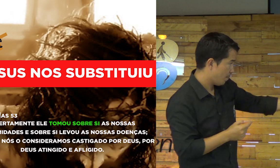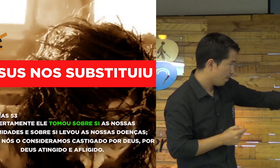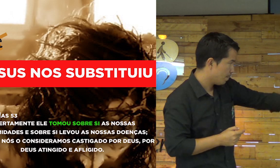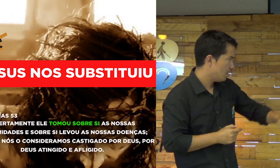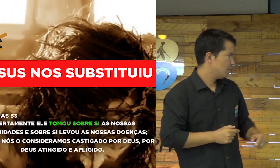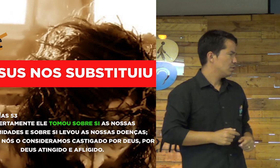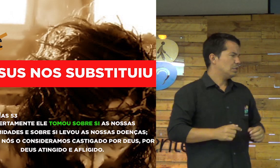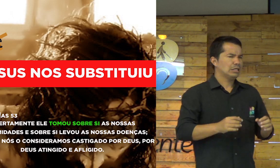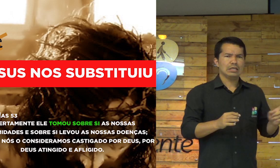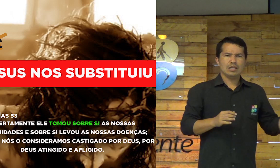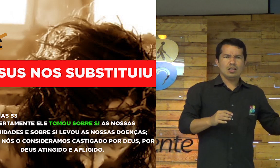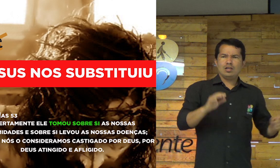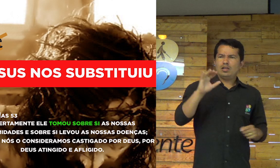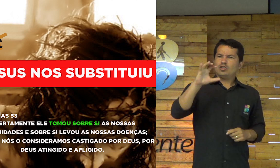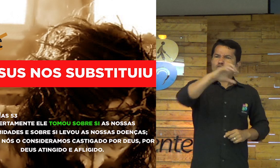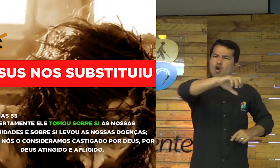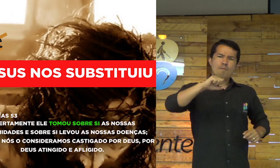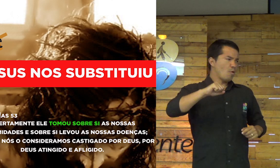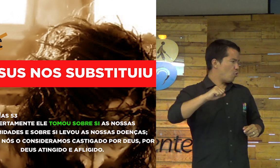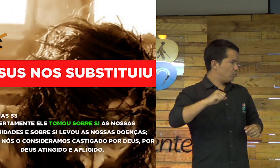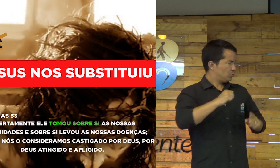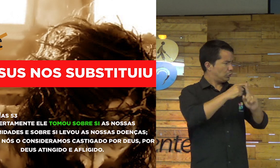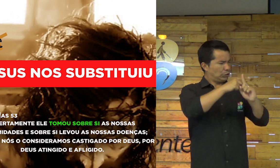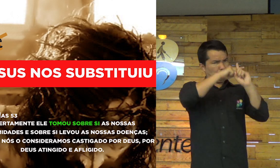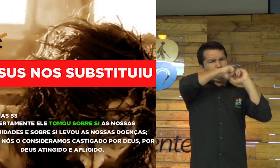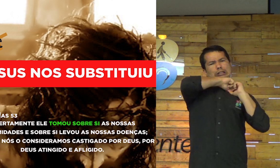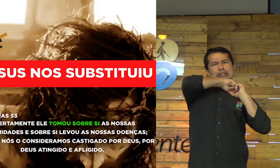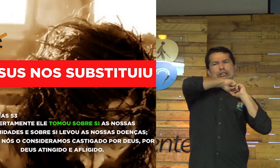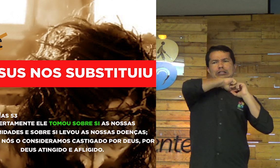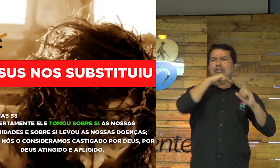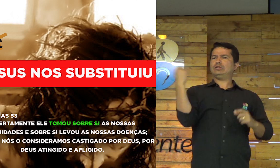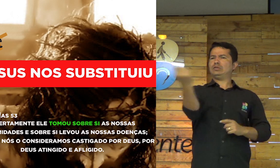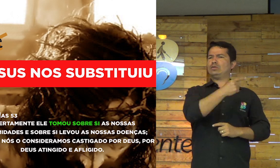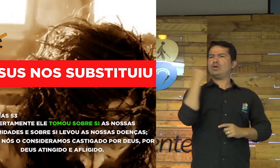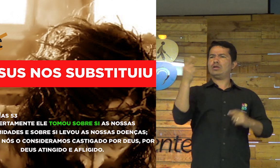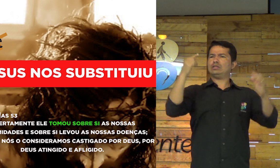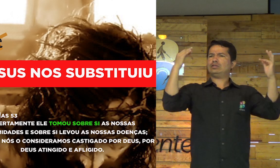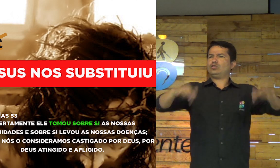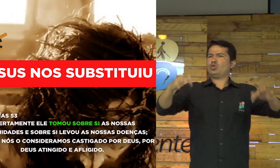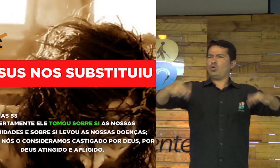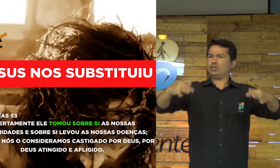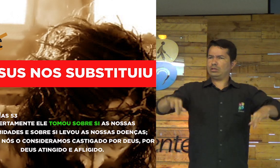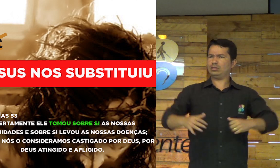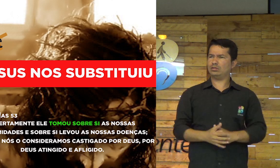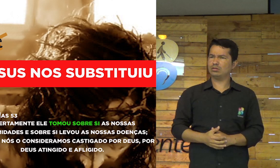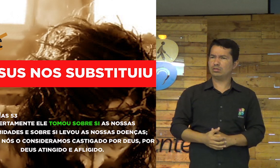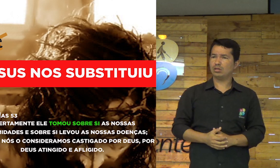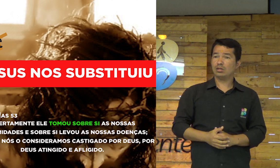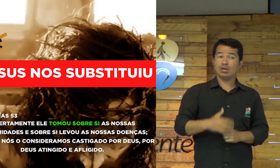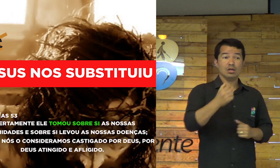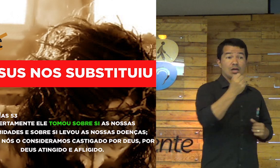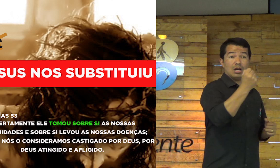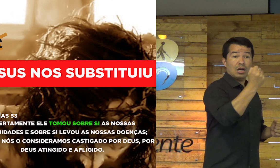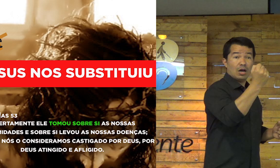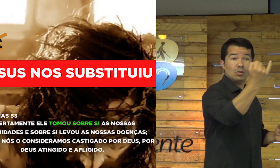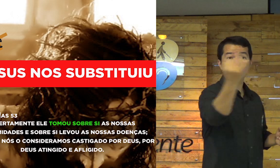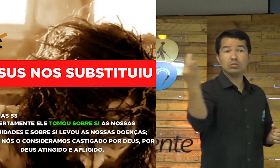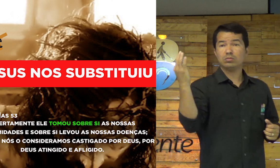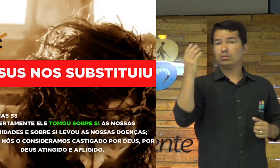Significa... Eu descubro que Jesus... Ele me substituiu na cruz. Ele tomou sobre si as minhas dores.